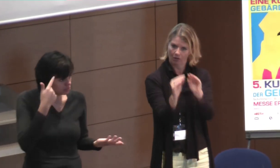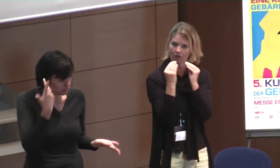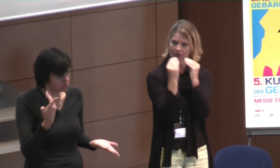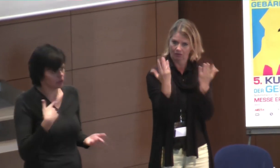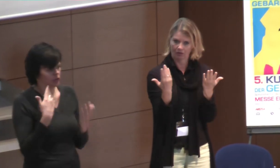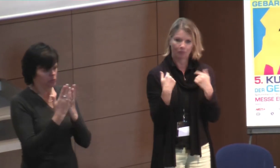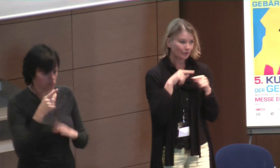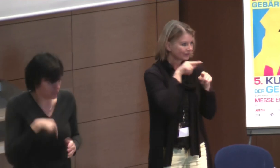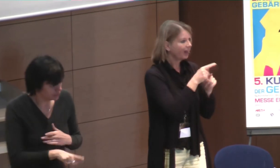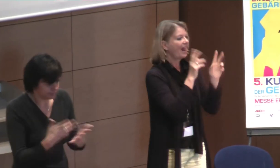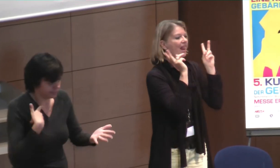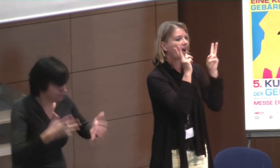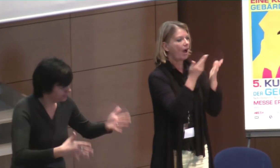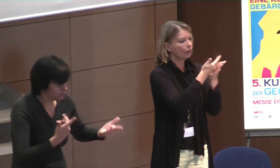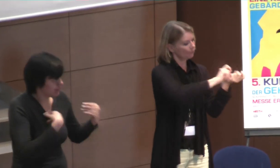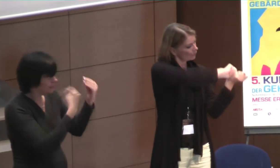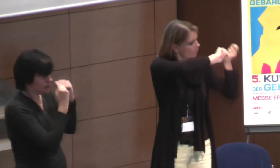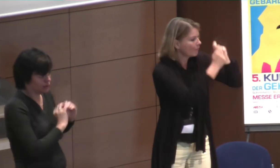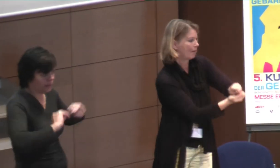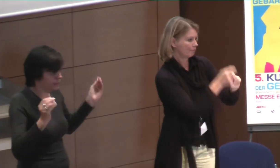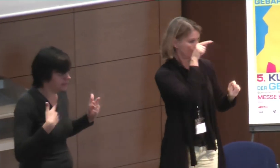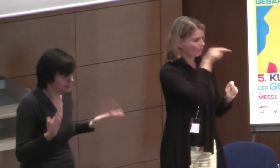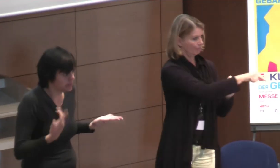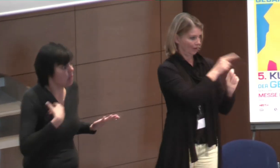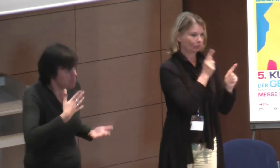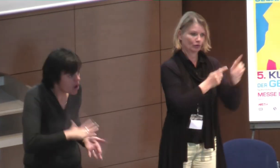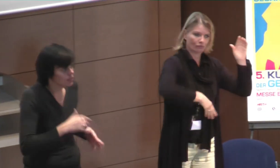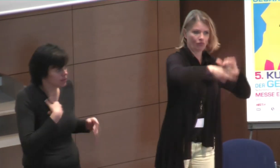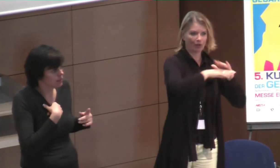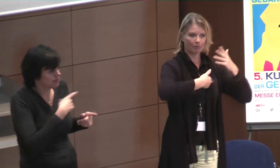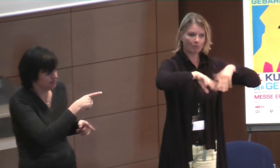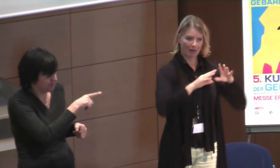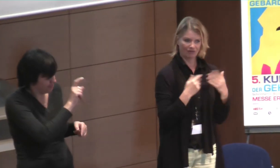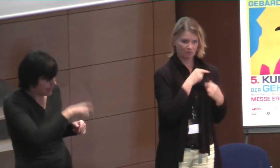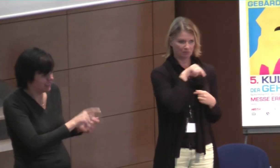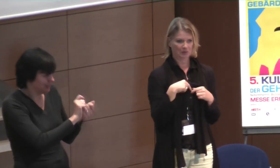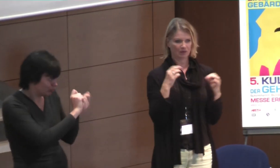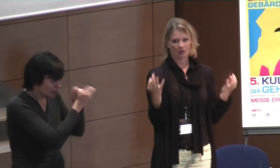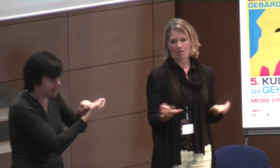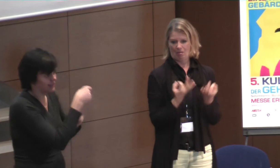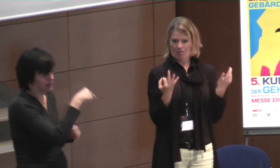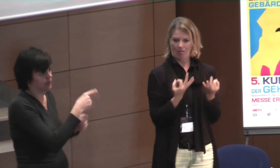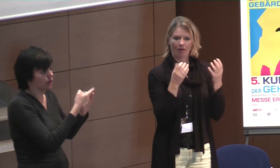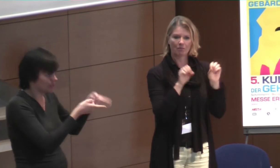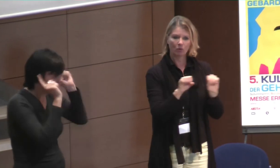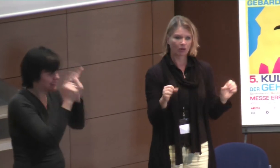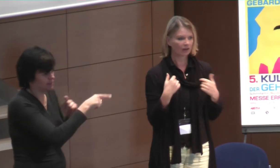Lehrern aus und was muss man da tun, denn da gibt es wenig Möglichkeiten von unserer Seite, von der Schule,